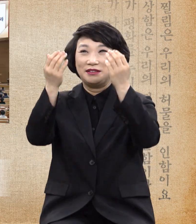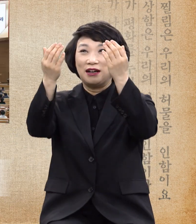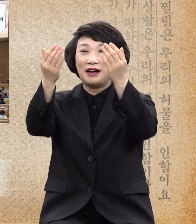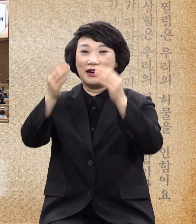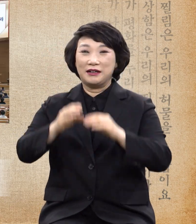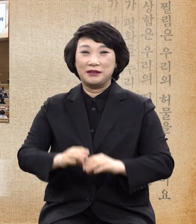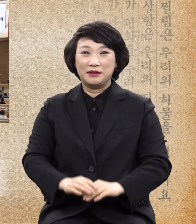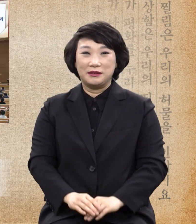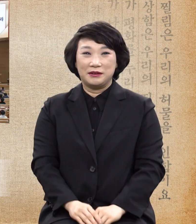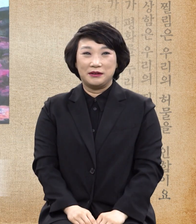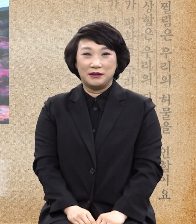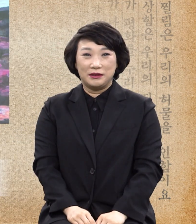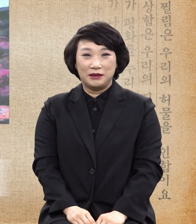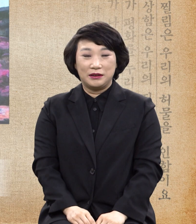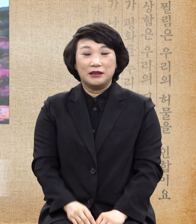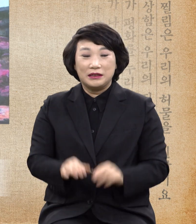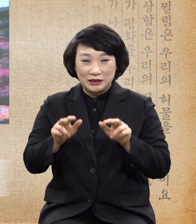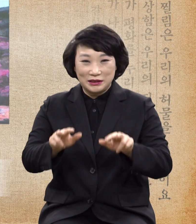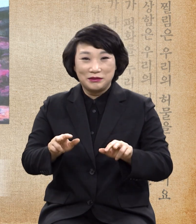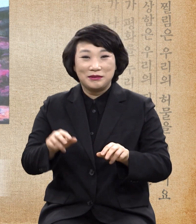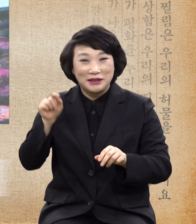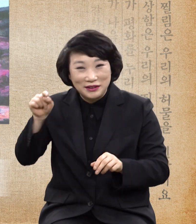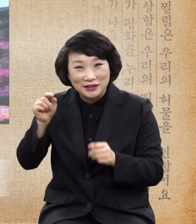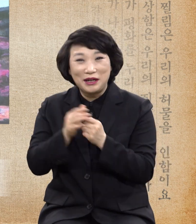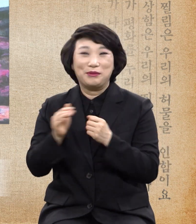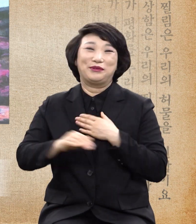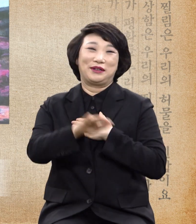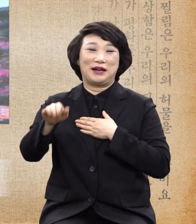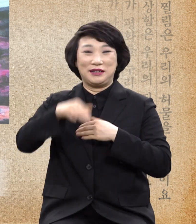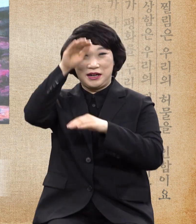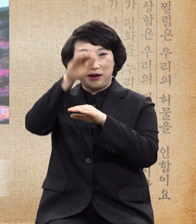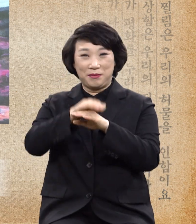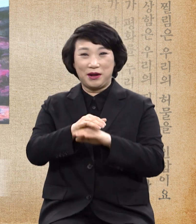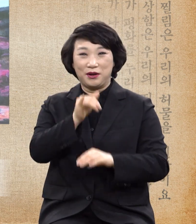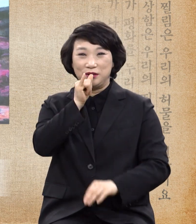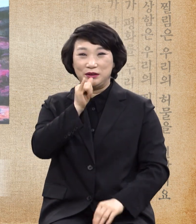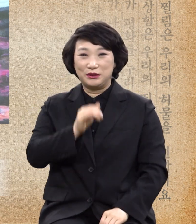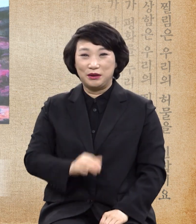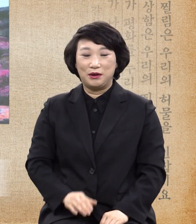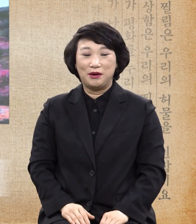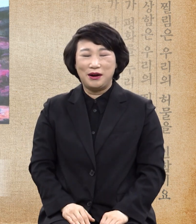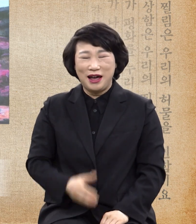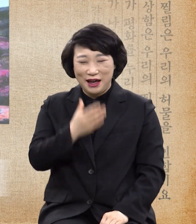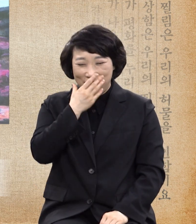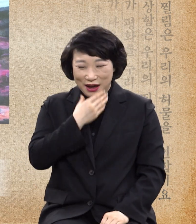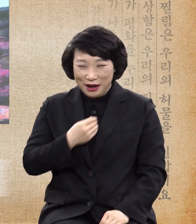그래서 우리 지금 예배 드리는 거 아닙니까 얼마나 행복한 일이냐 그만